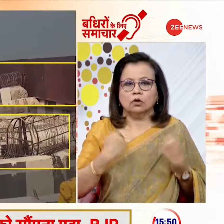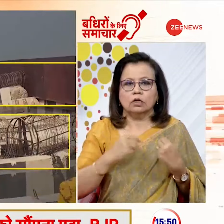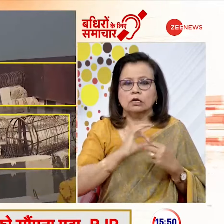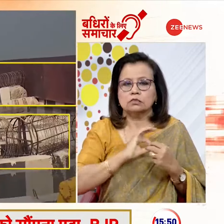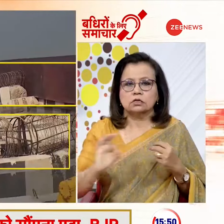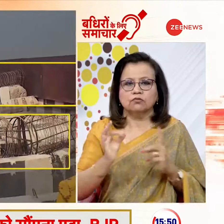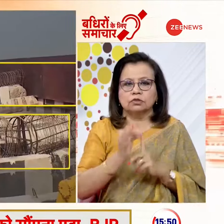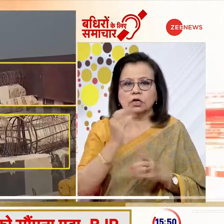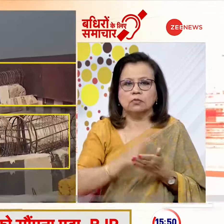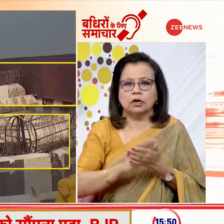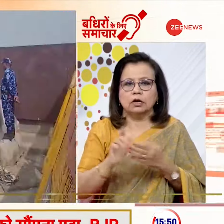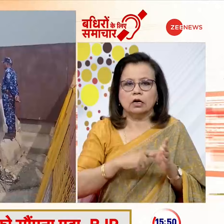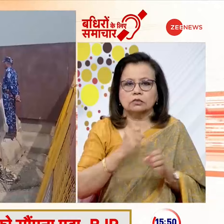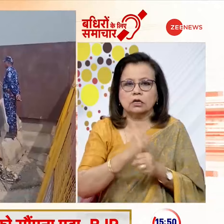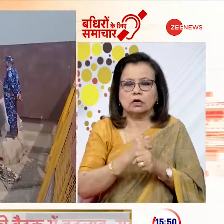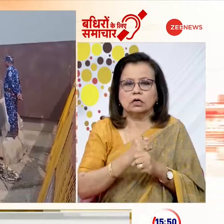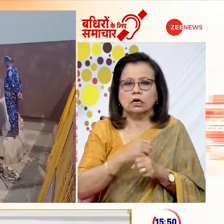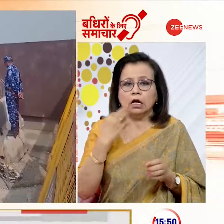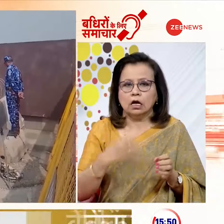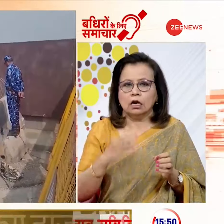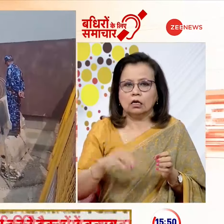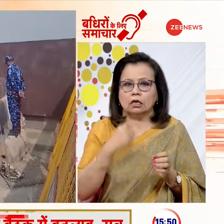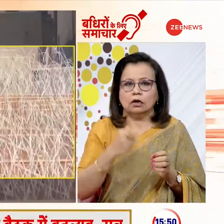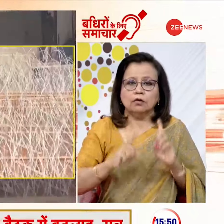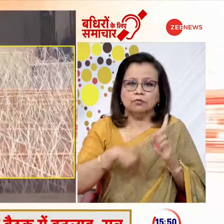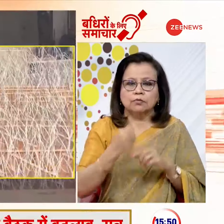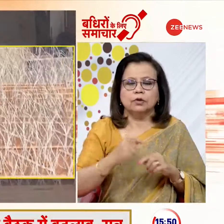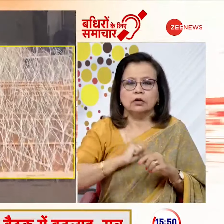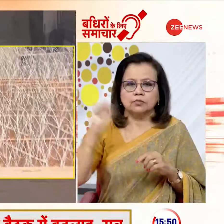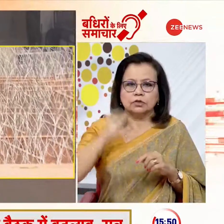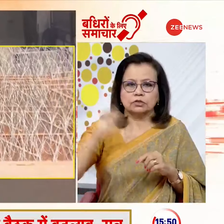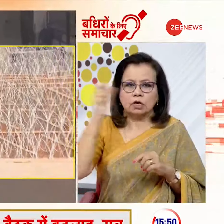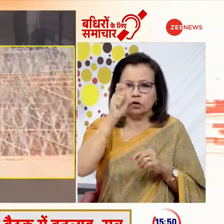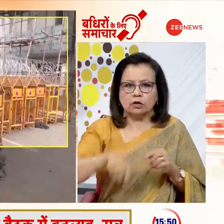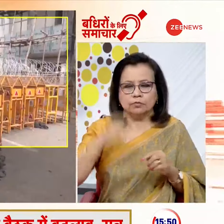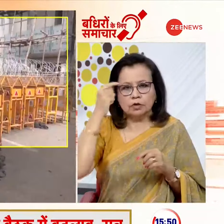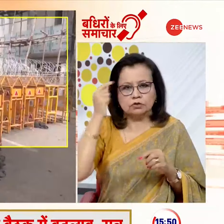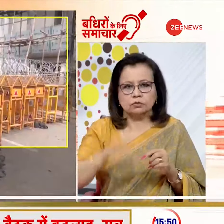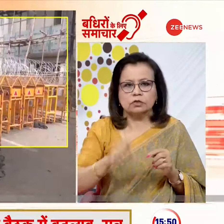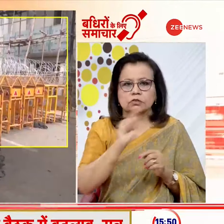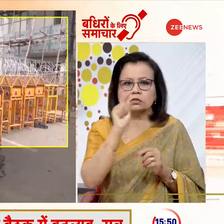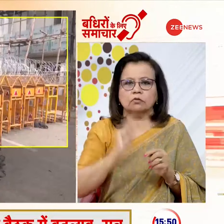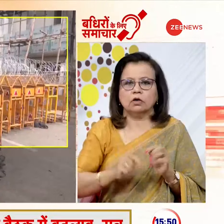ने ना सिर्फ पंजाब और हर्याना सरकार की आलोचना की बल्कि प्रदर्शन कारियों के मनसूबों पर भी सवाल उठाए